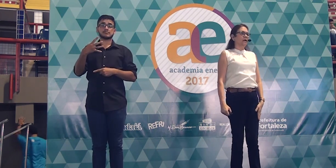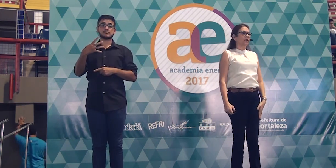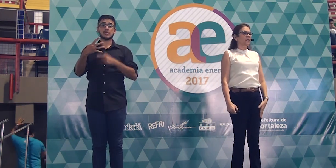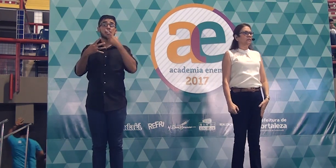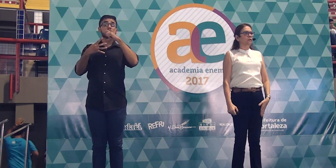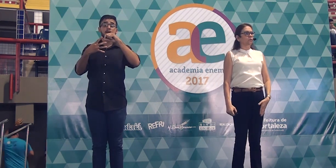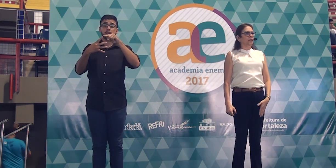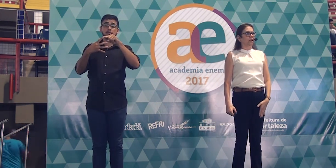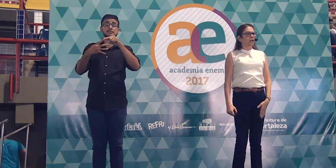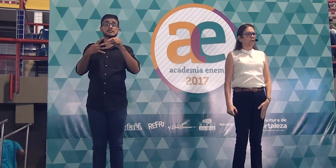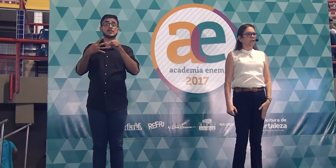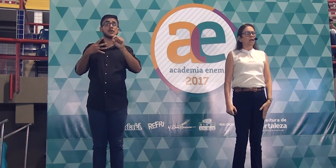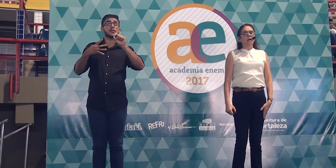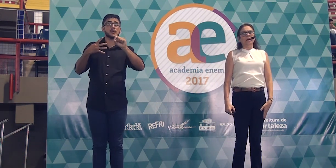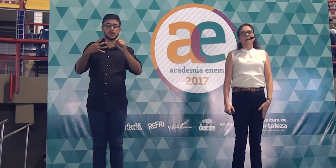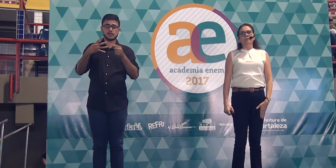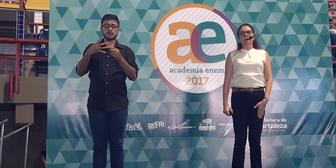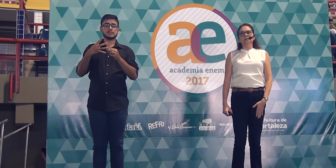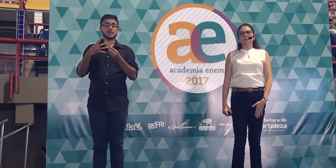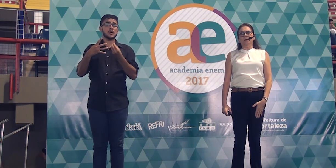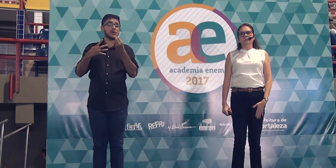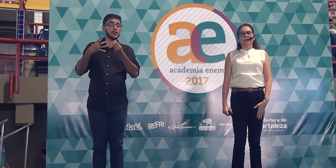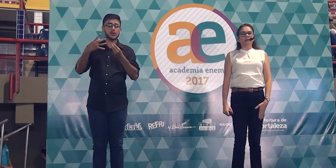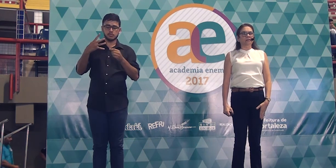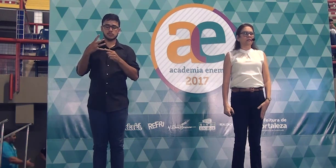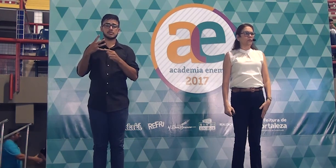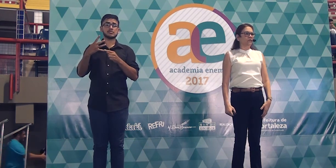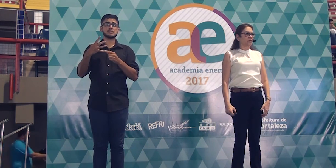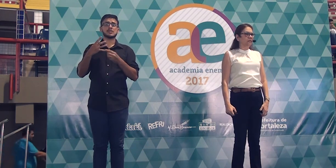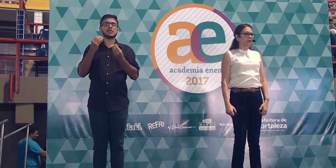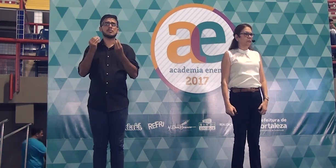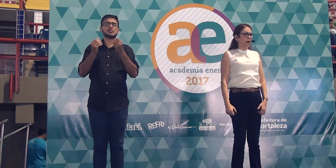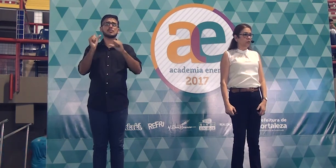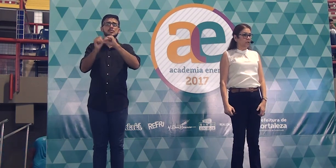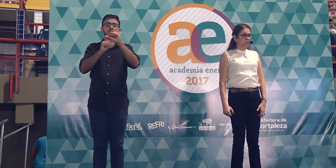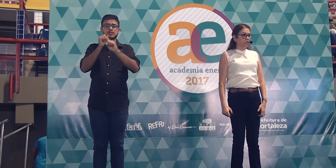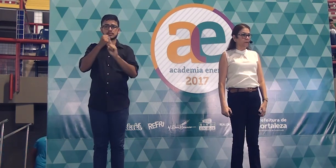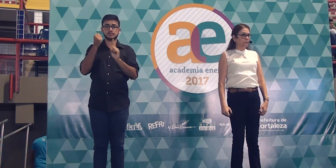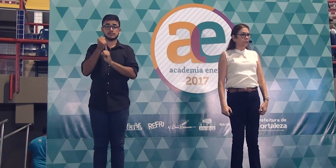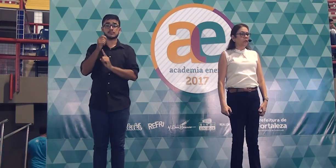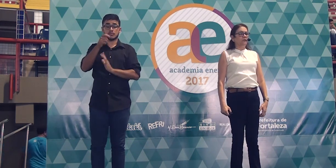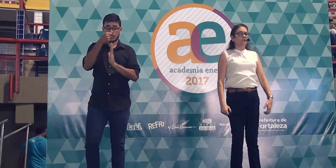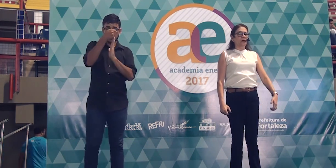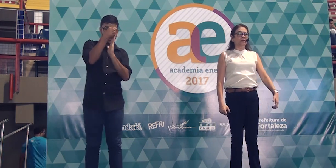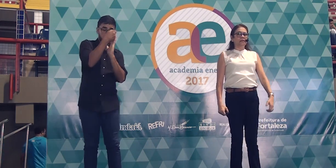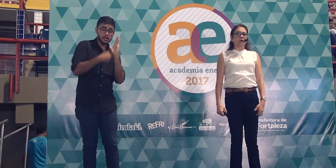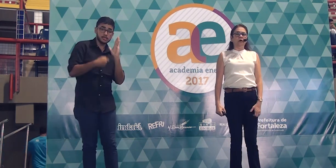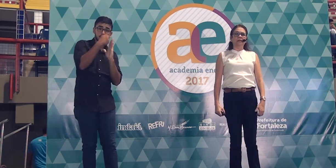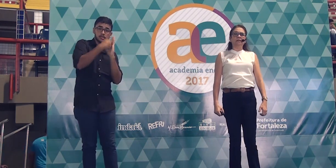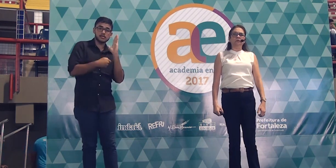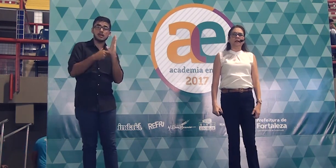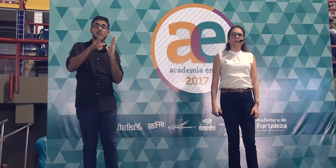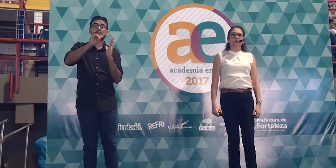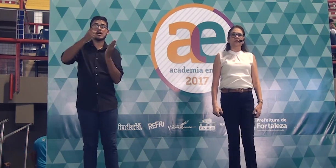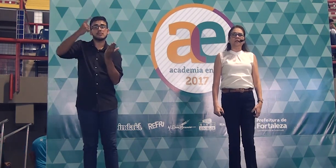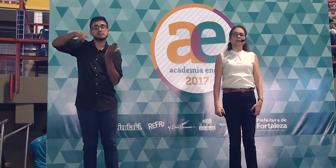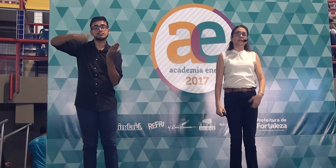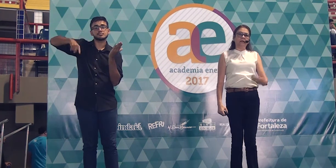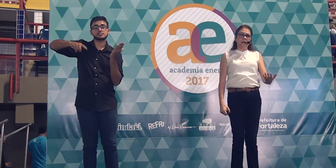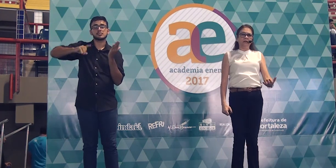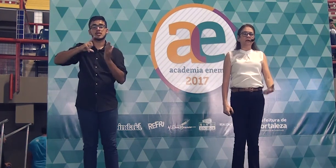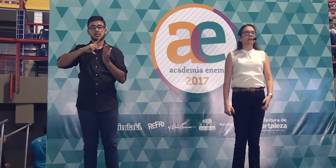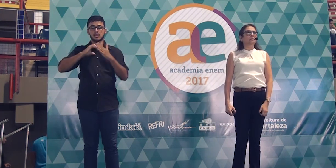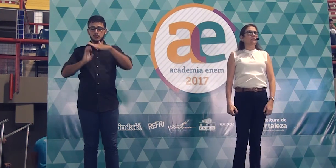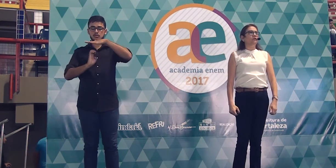corrigir a redação do Enem é a mesma empresa da Universidade Paulista que faz a correção da prova,